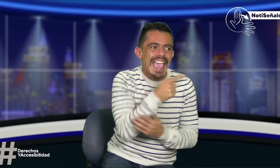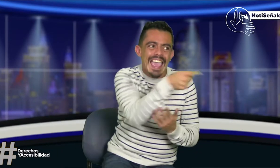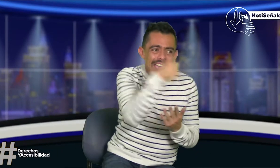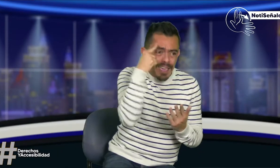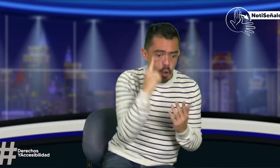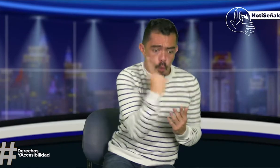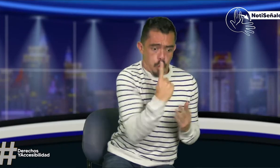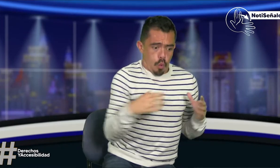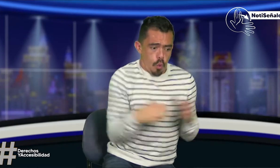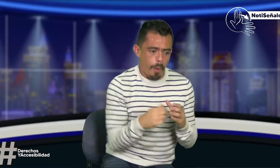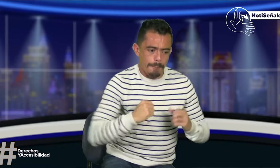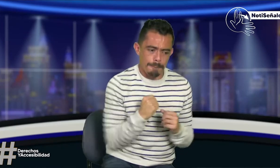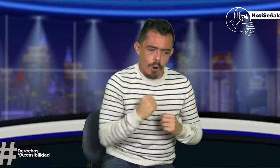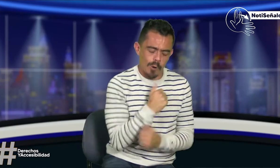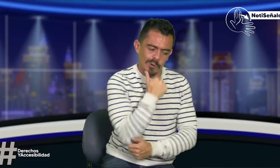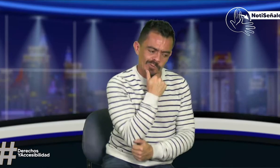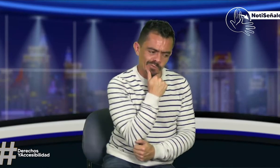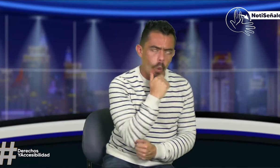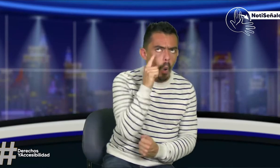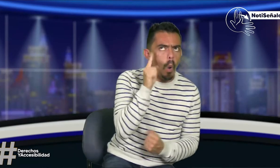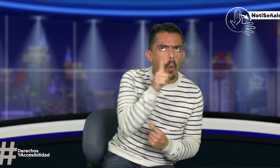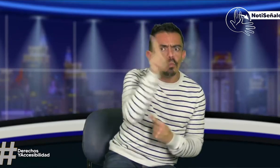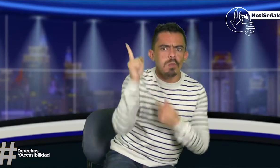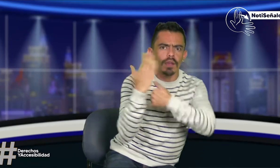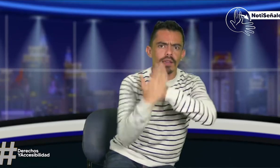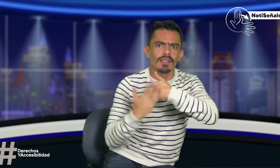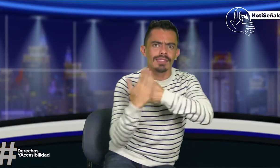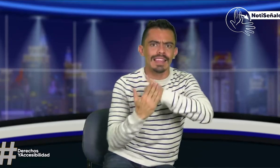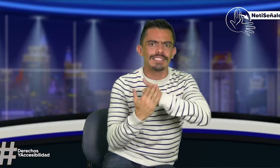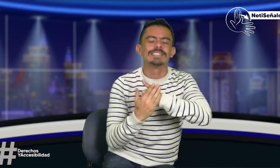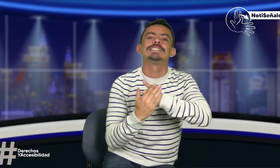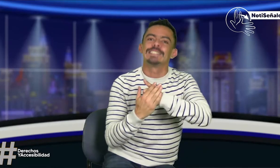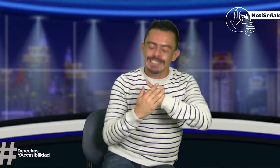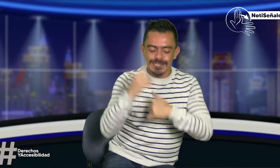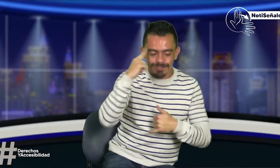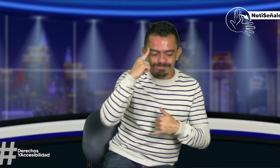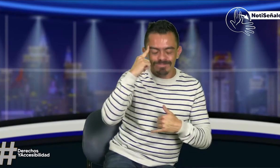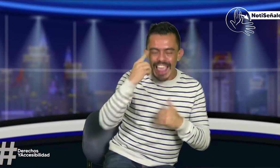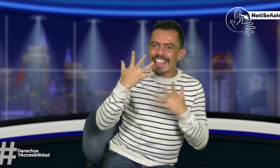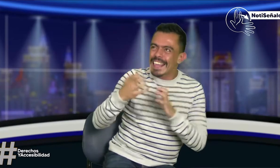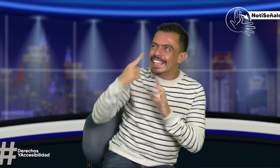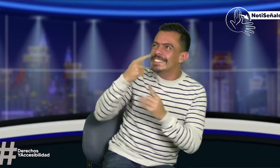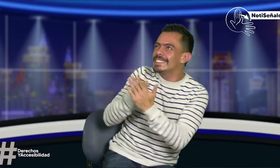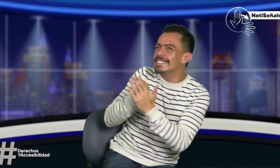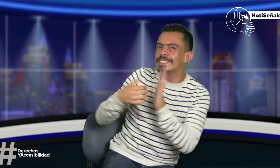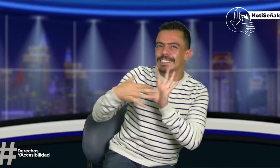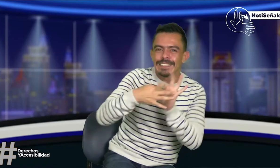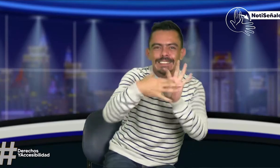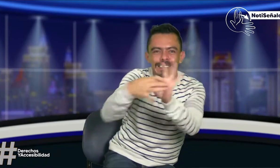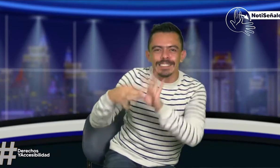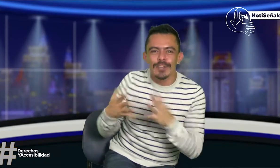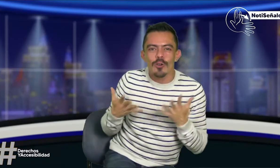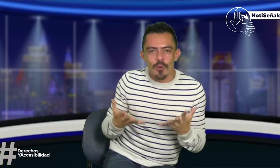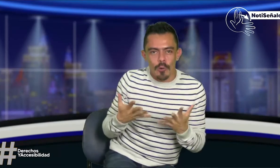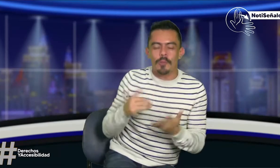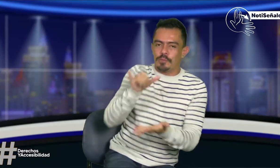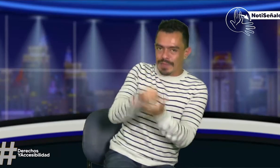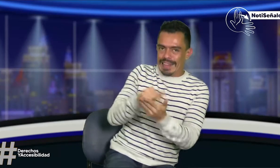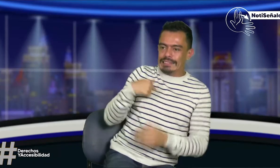importante que nos pensemos qué es lo que está pasando. Obviamente no solo en Bogotá, miremos qué está pasando también en Colombia y en las regiones. Es importante